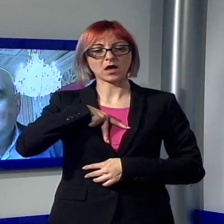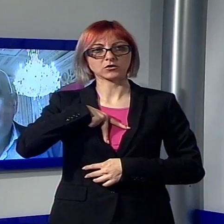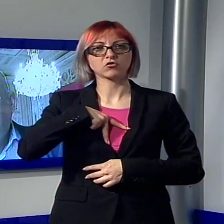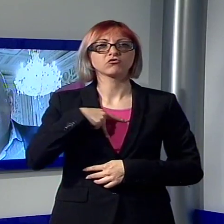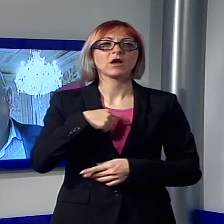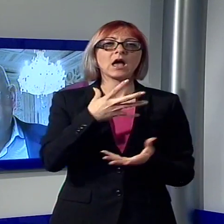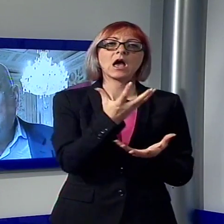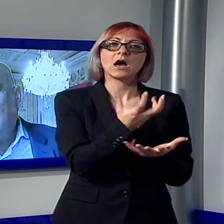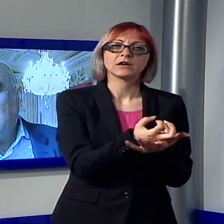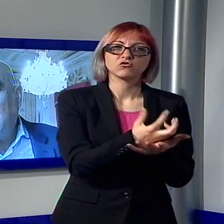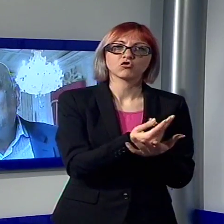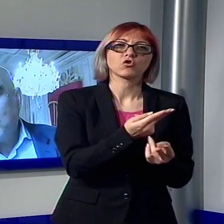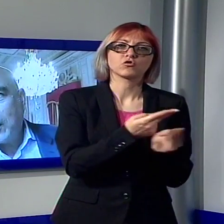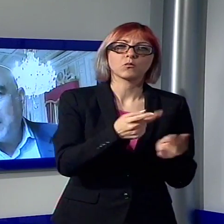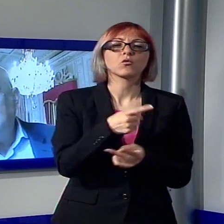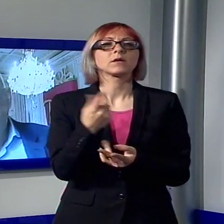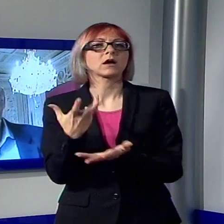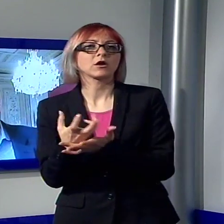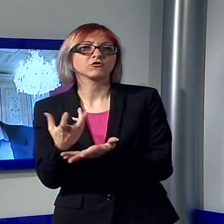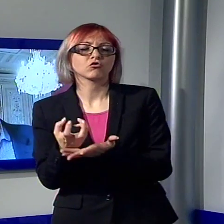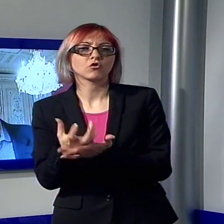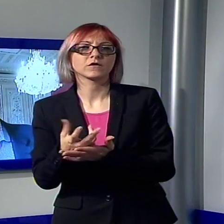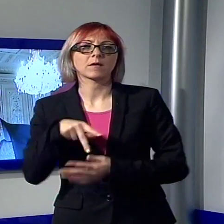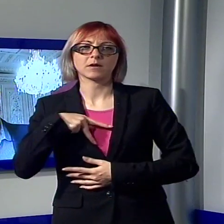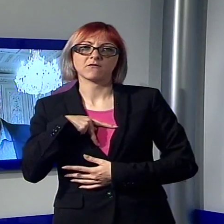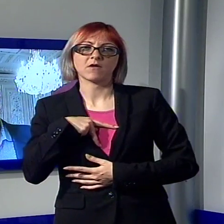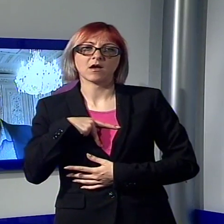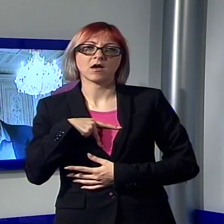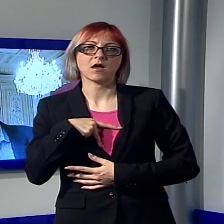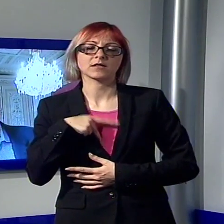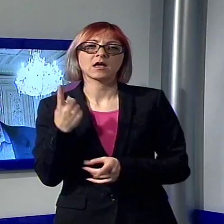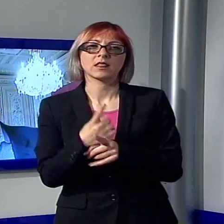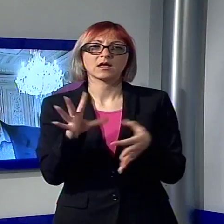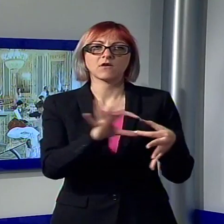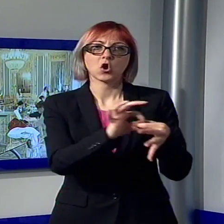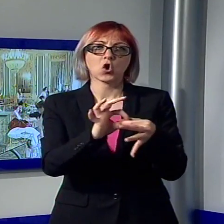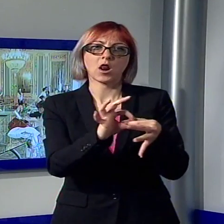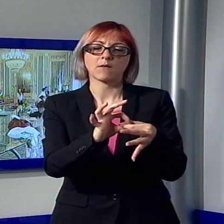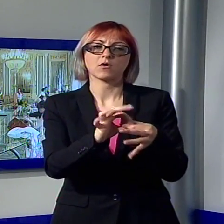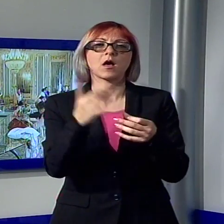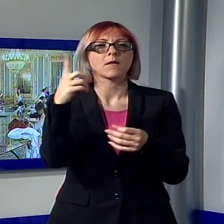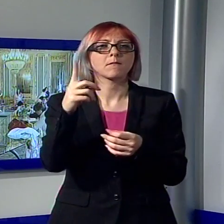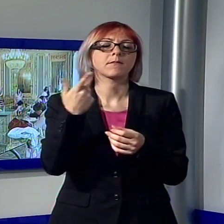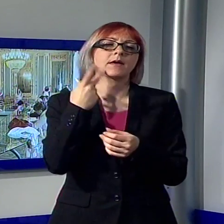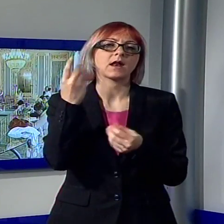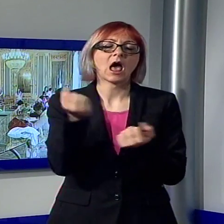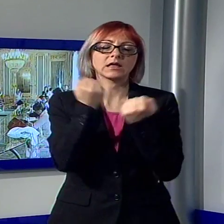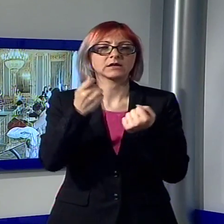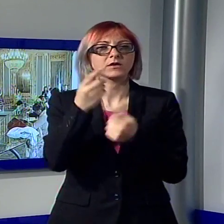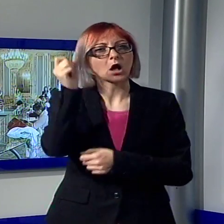pubbliche e quelle private è assolutamente necessario per qualsiasi ente di carattere culturale. Tra le rappresentazioni di punta,